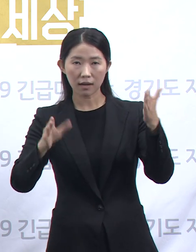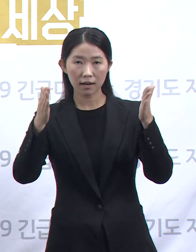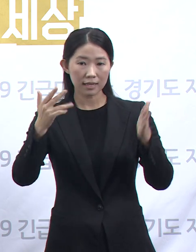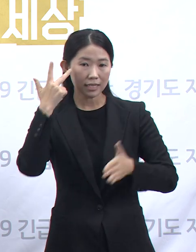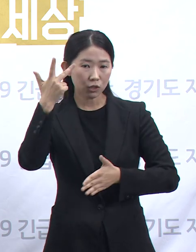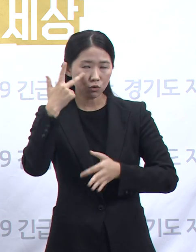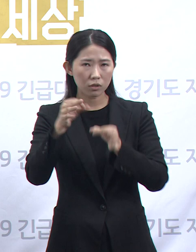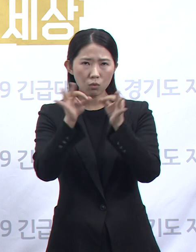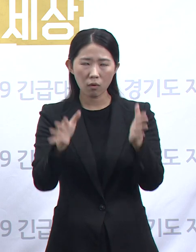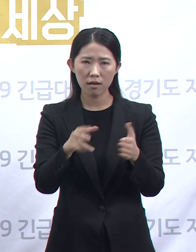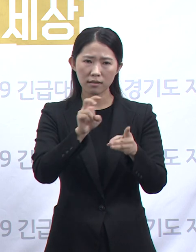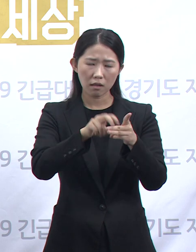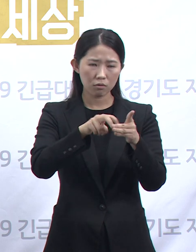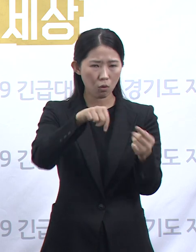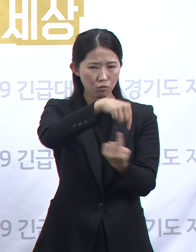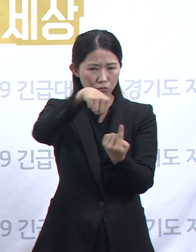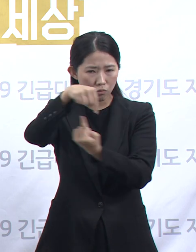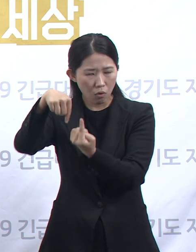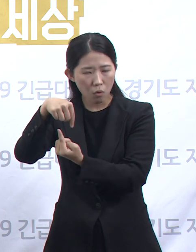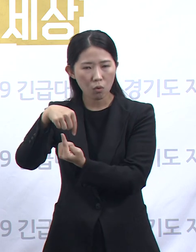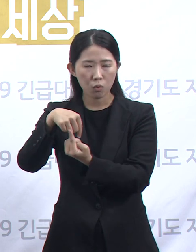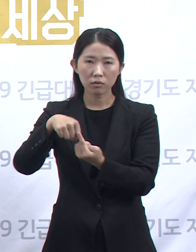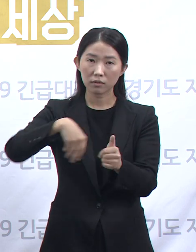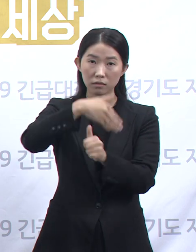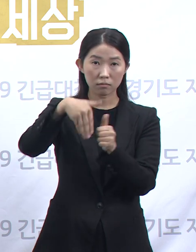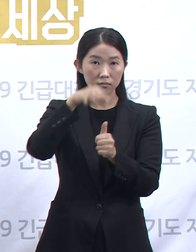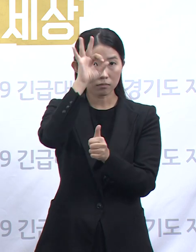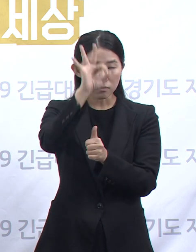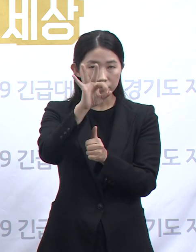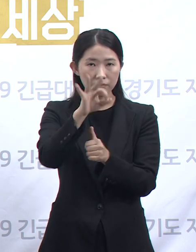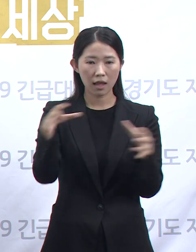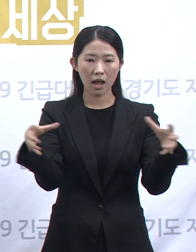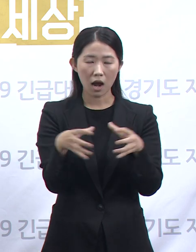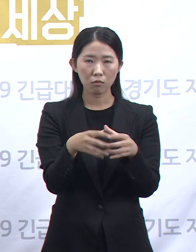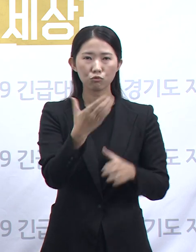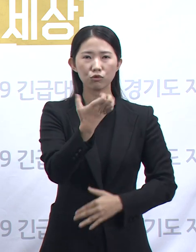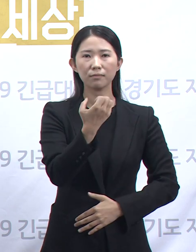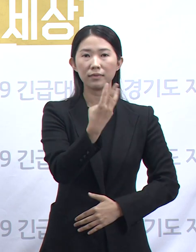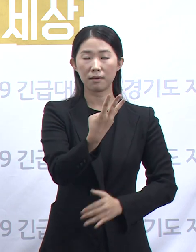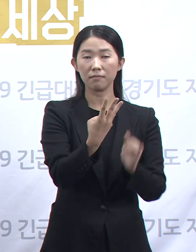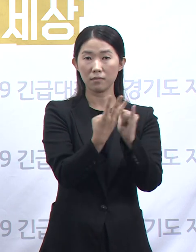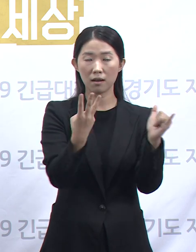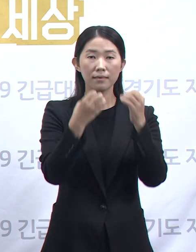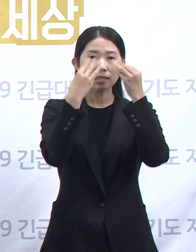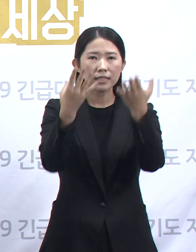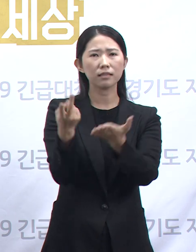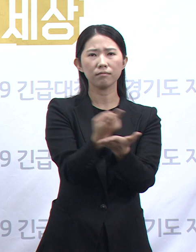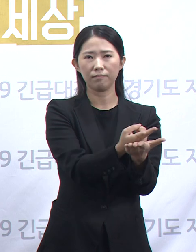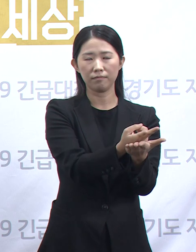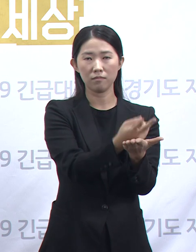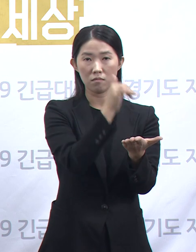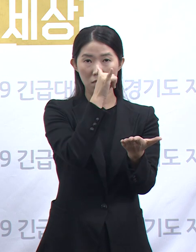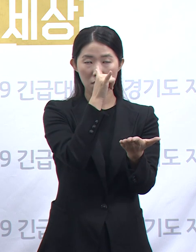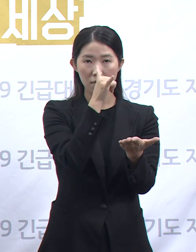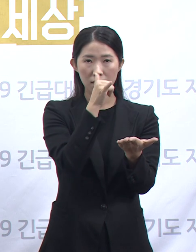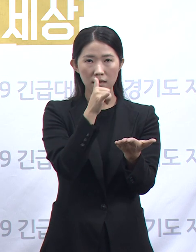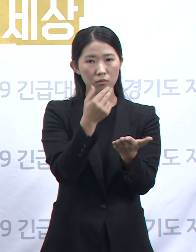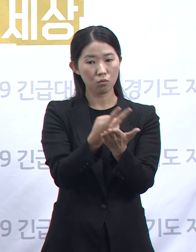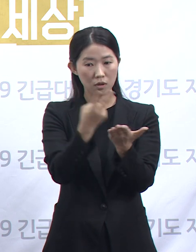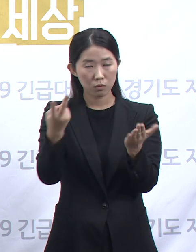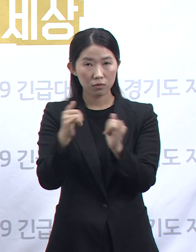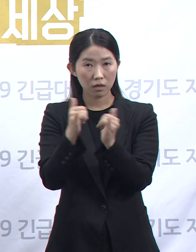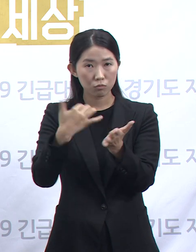생활치료센터의 운영 현황을 보면, 총 93명이 신규 입소하였고, 145명이